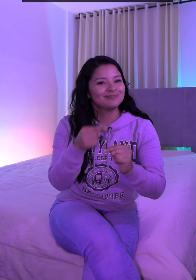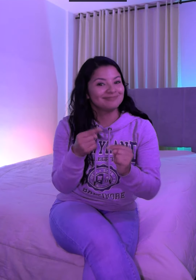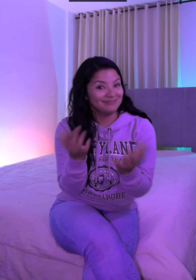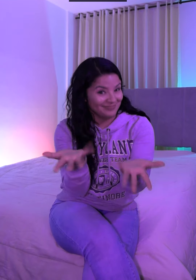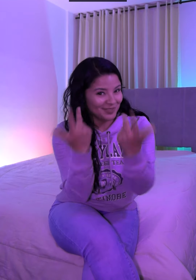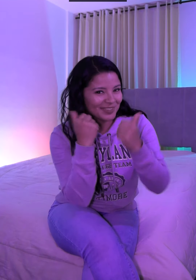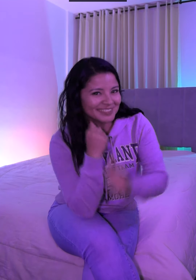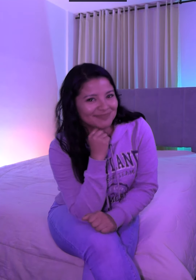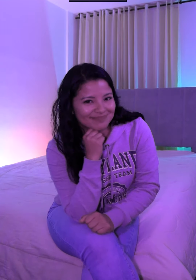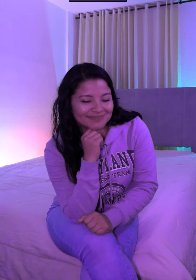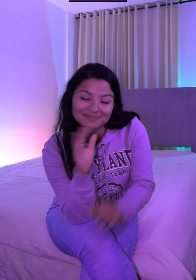Dale, chao.